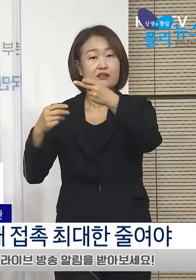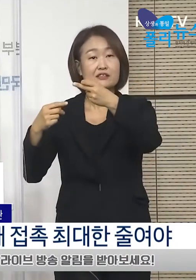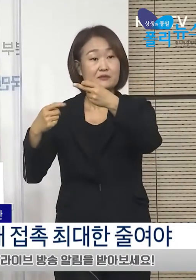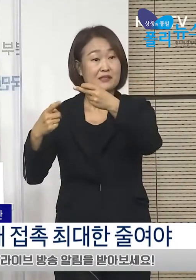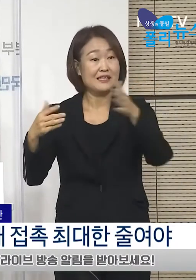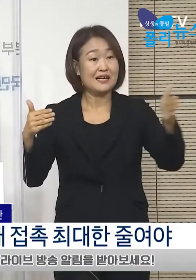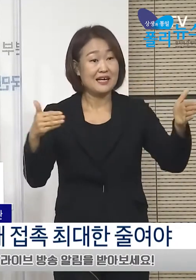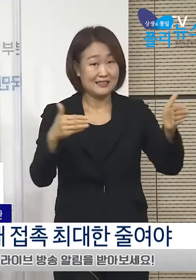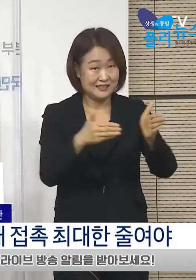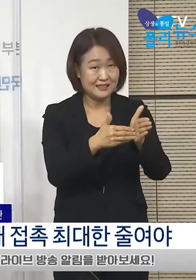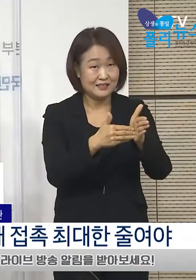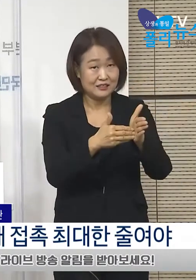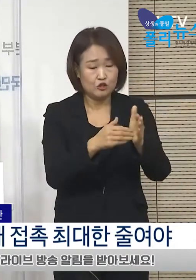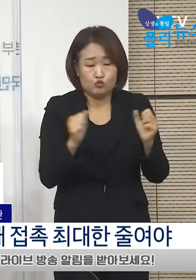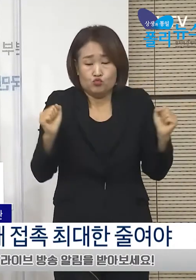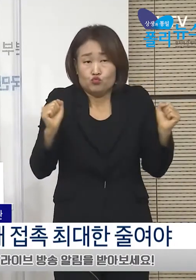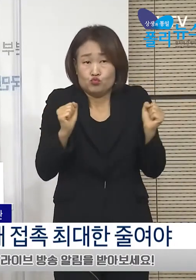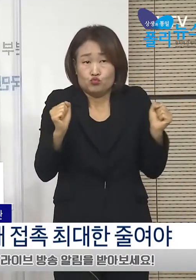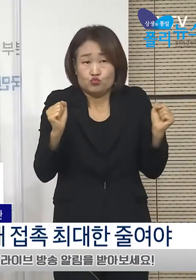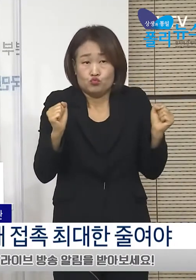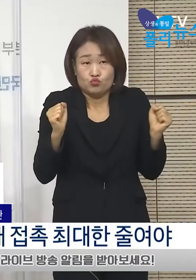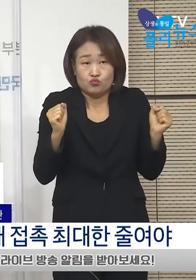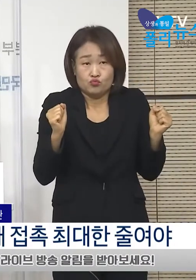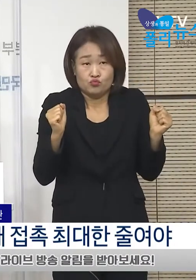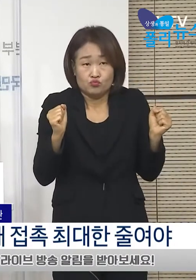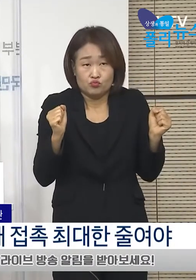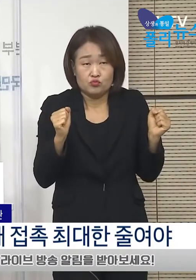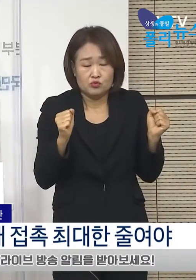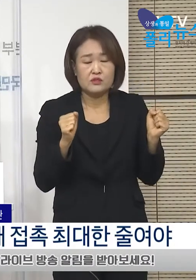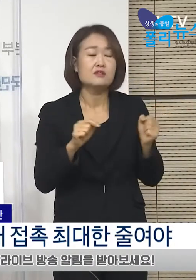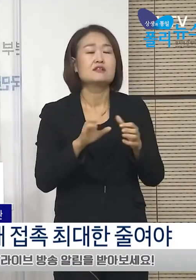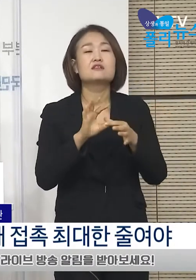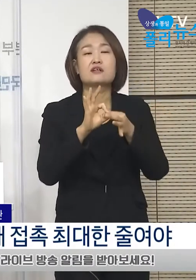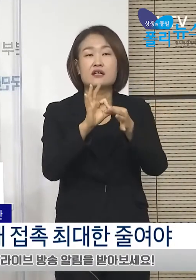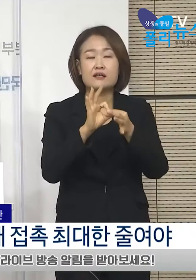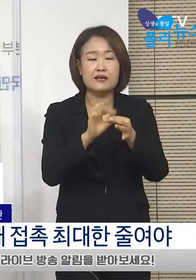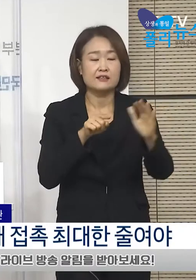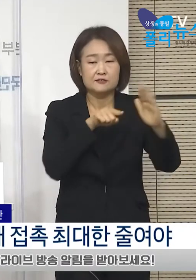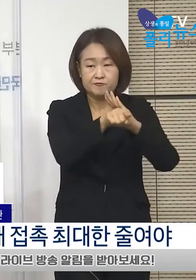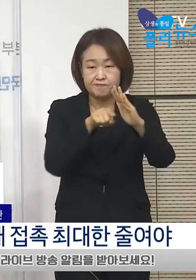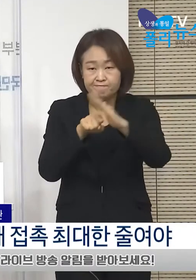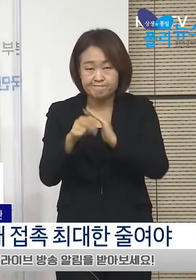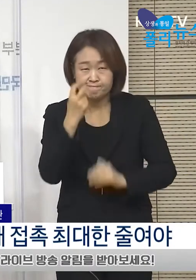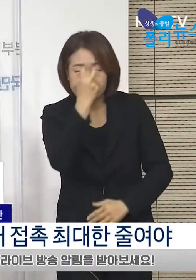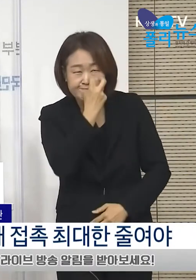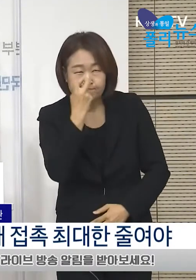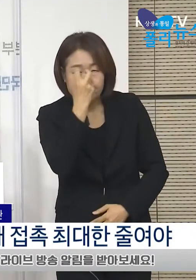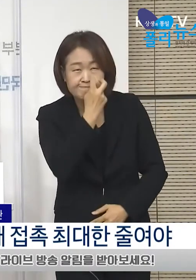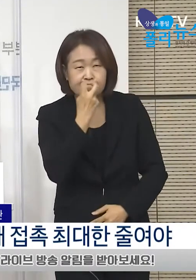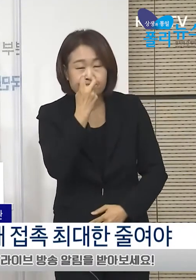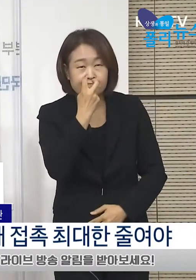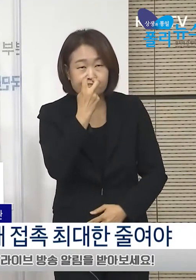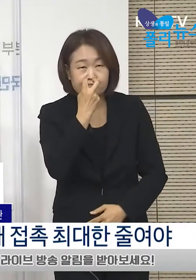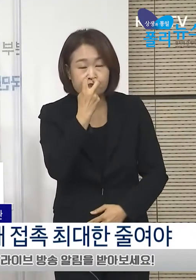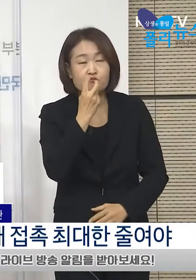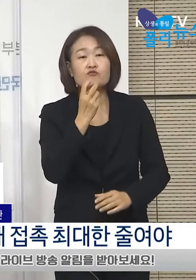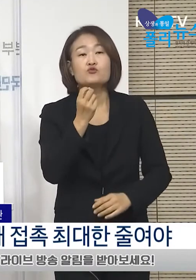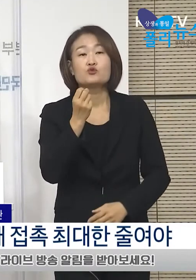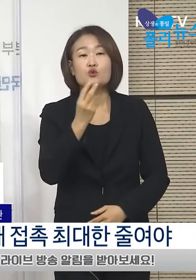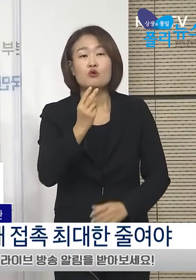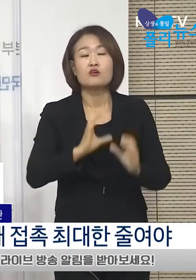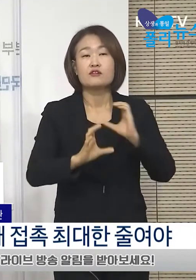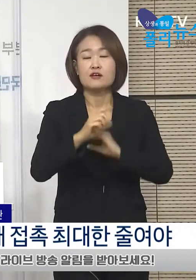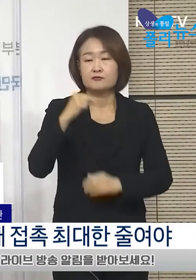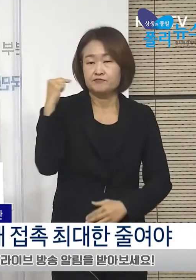진행되는 동절기 건설업 정기감독 시에 건설 현장 내 방역 수칙이 철저히